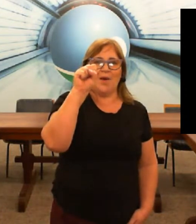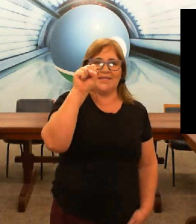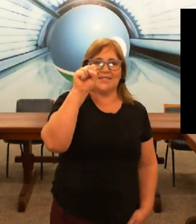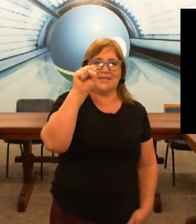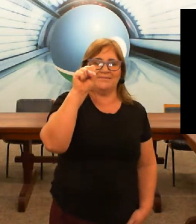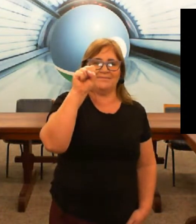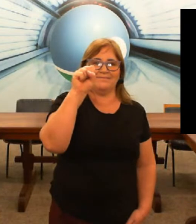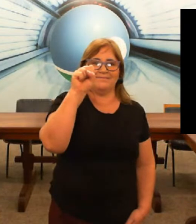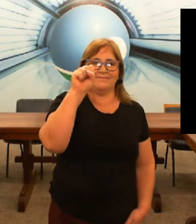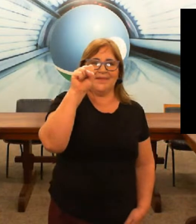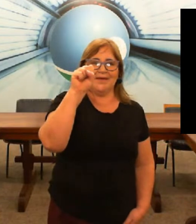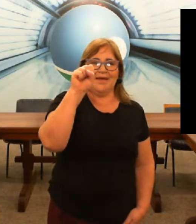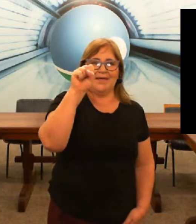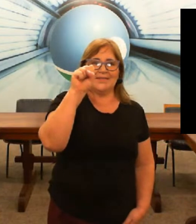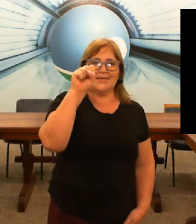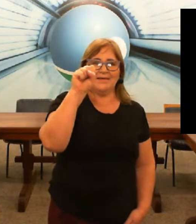o S S